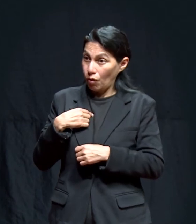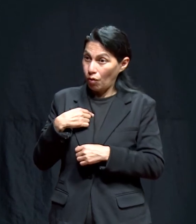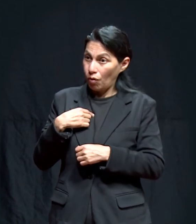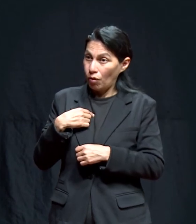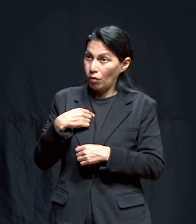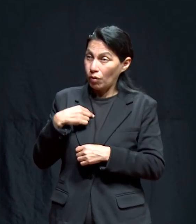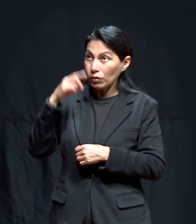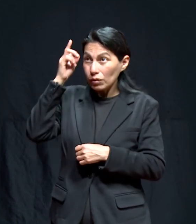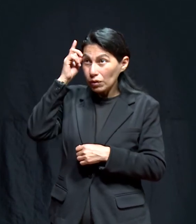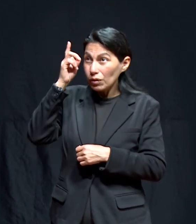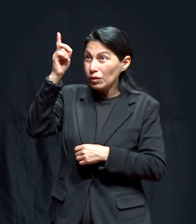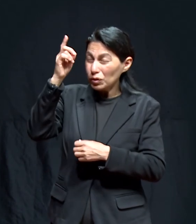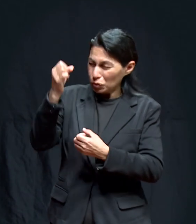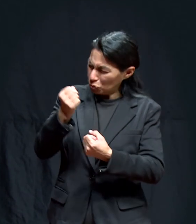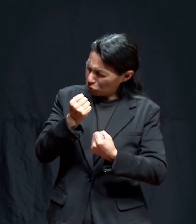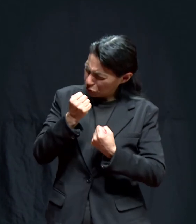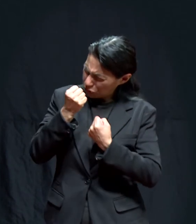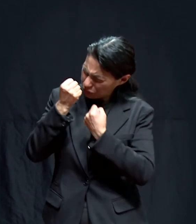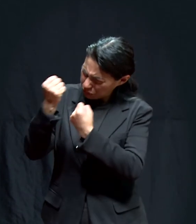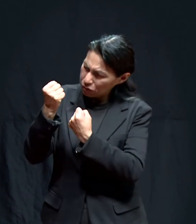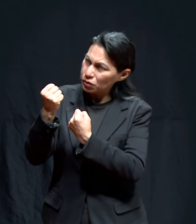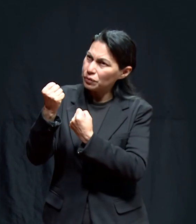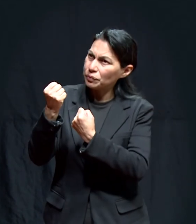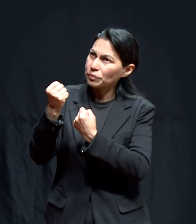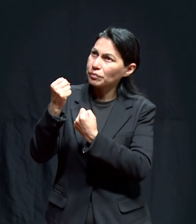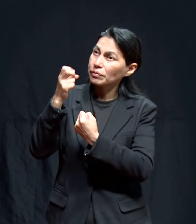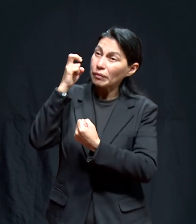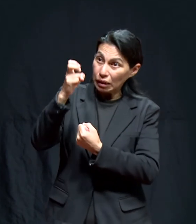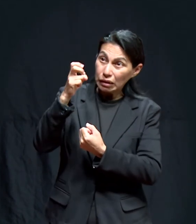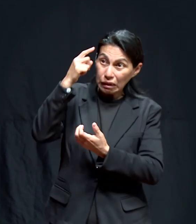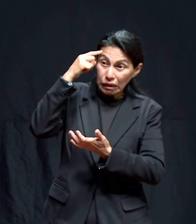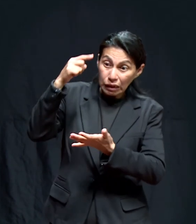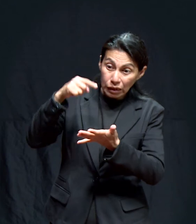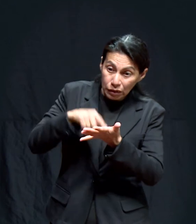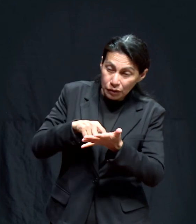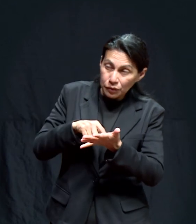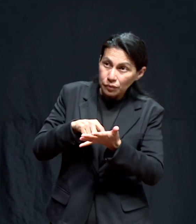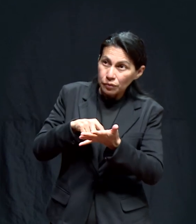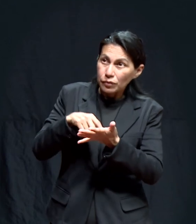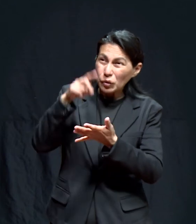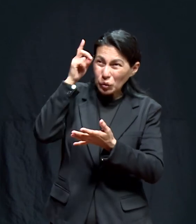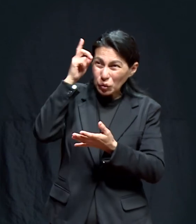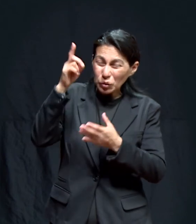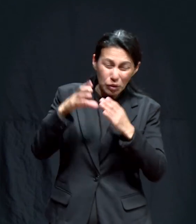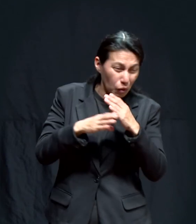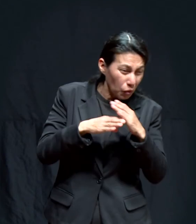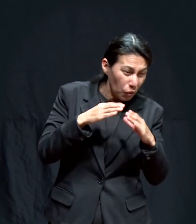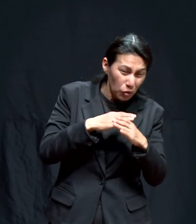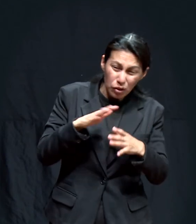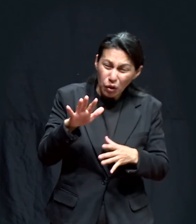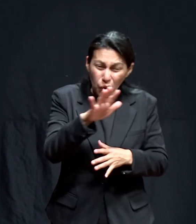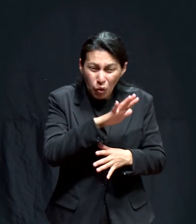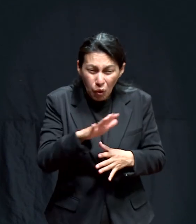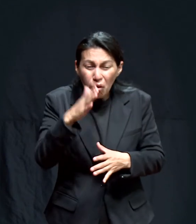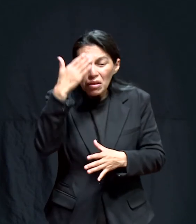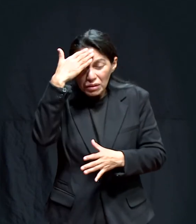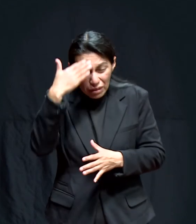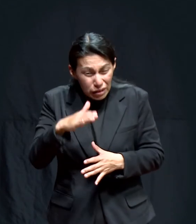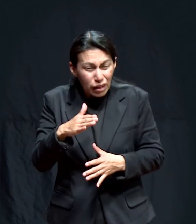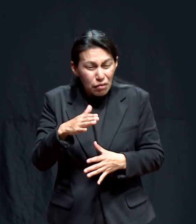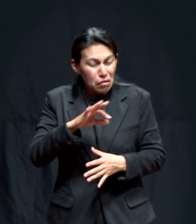Yo creo en un Dios poderoso, en un Dios que sabe hacer las cosas,